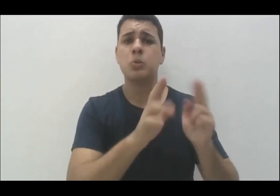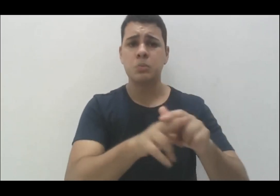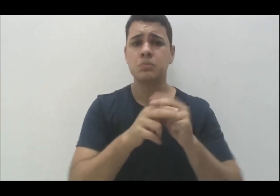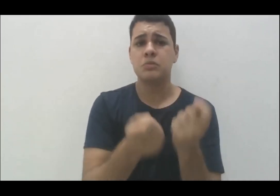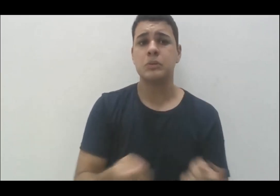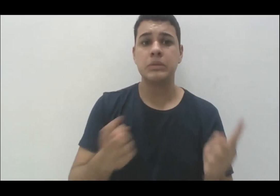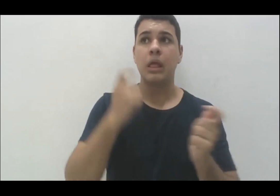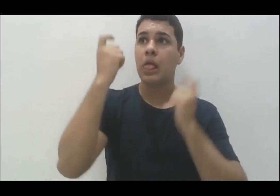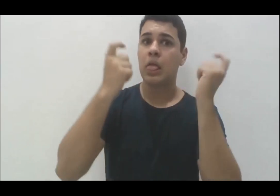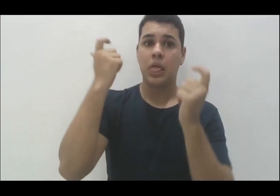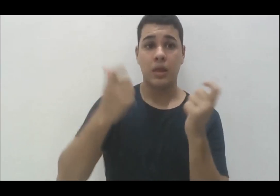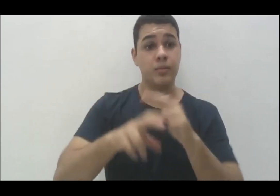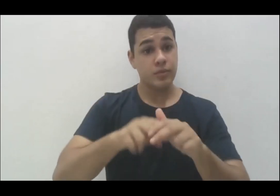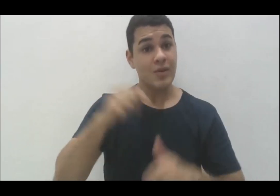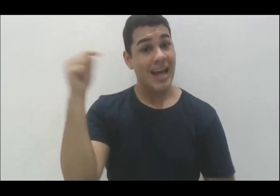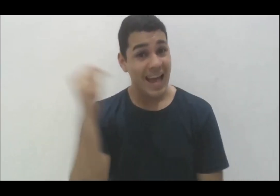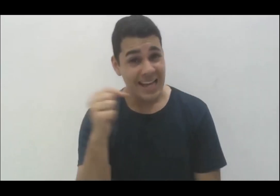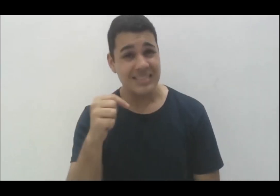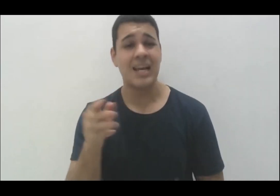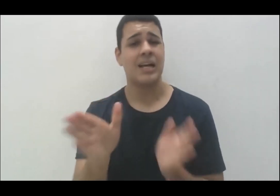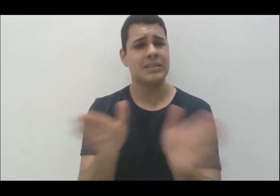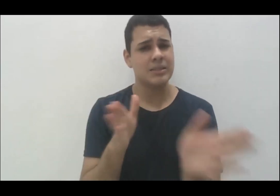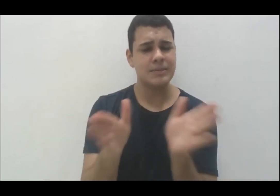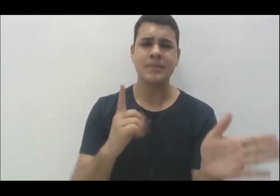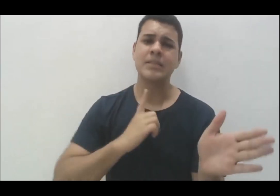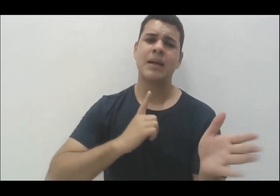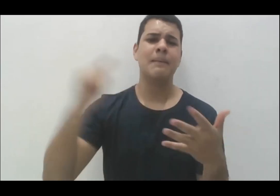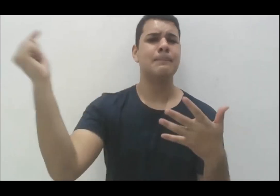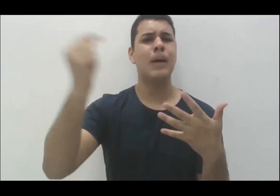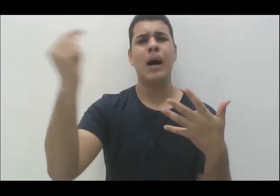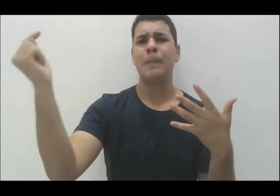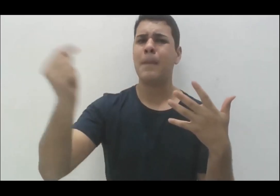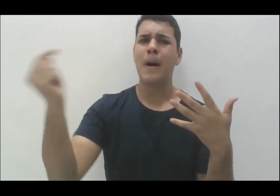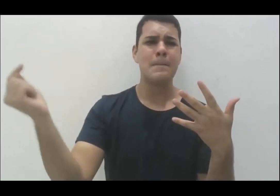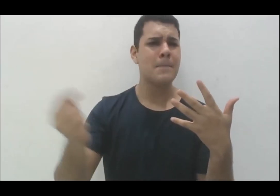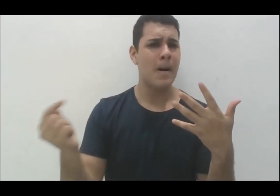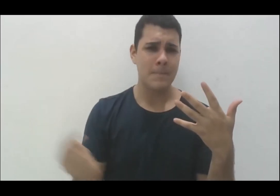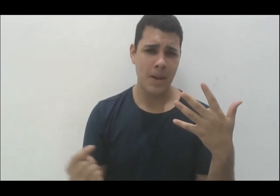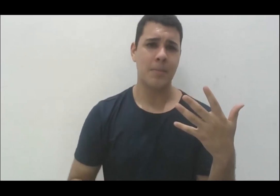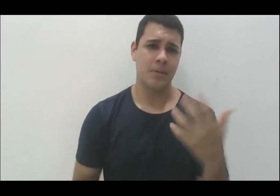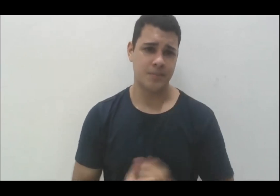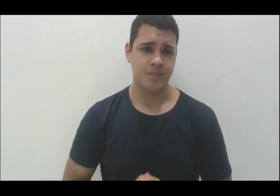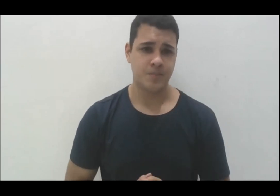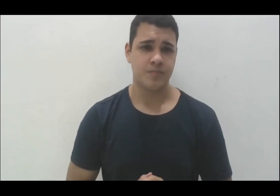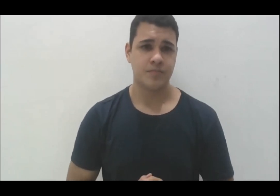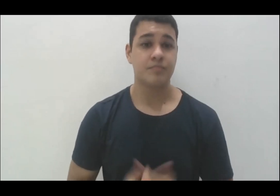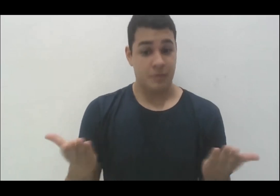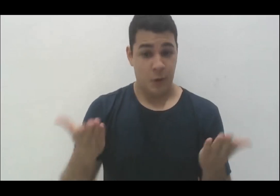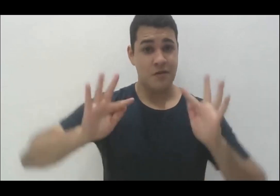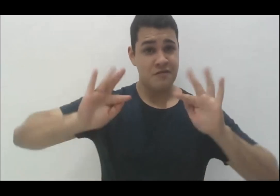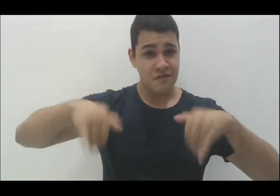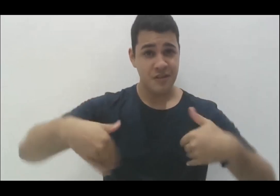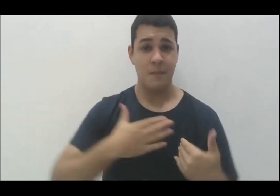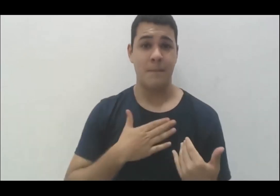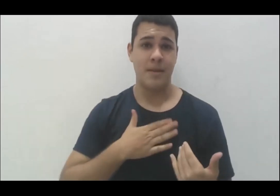acessibilidade que eu estou falando, isso passa, tudo isso que eu estou dizendo, já indo para o encerramento da minha